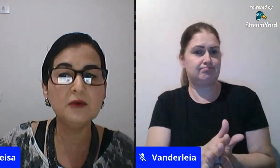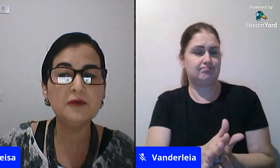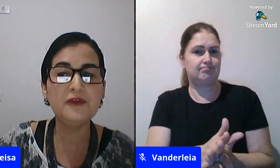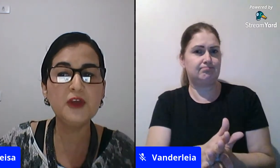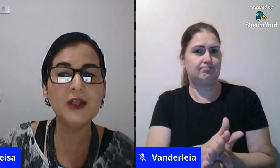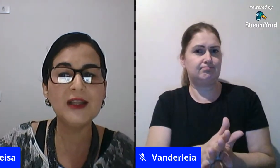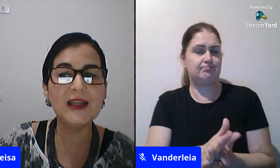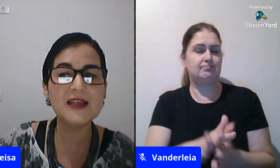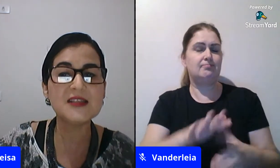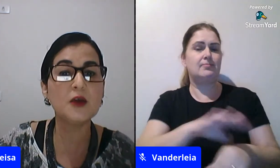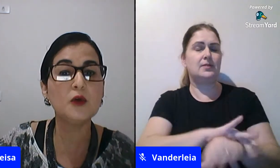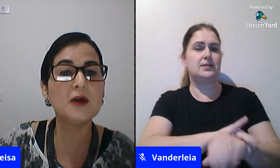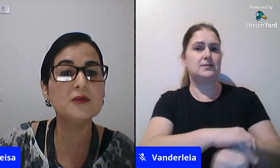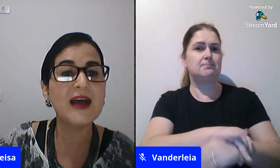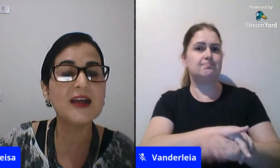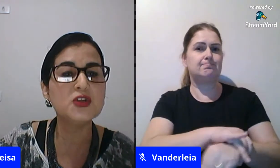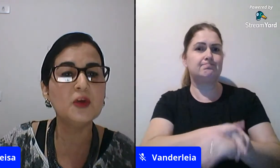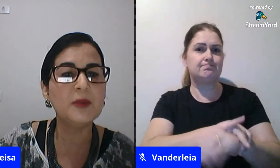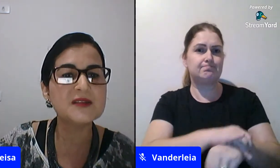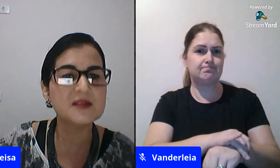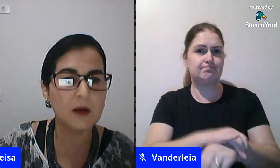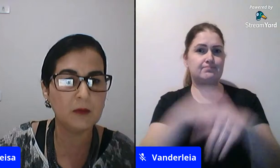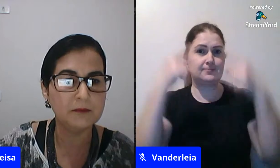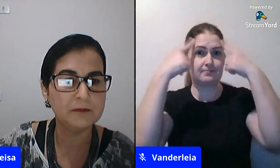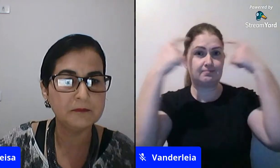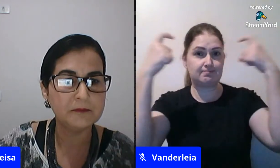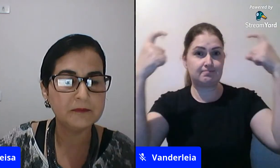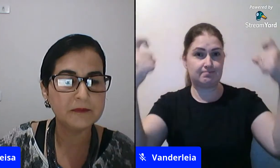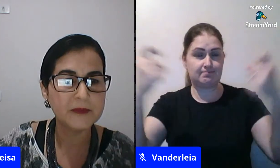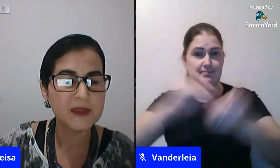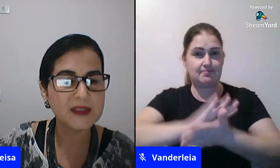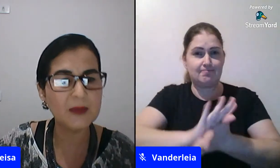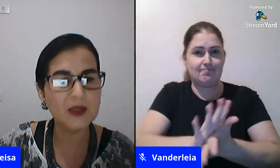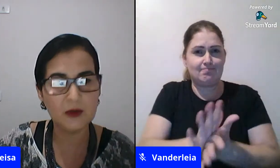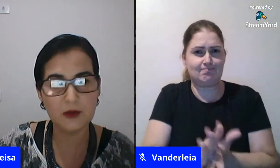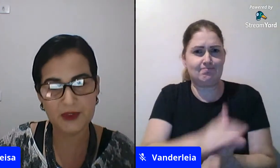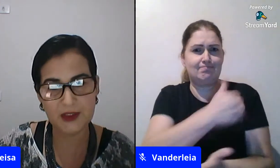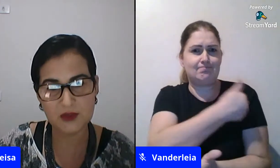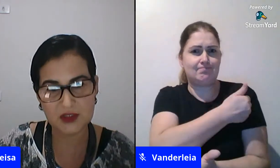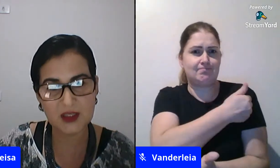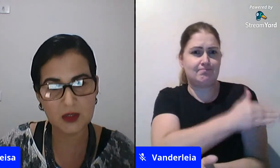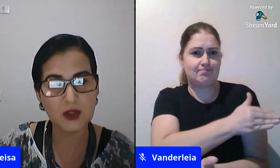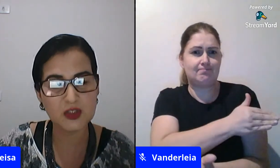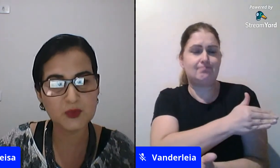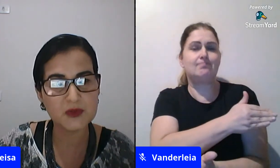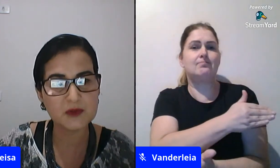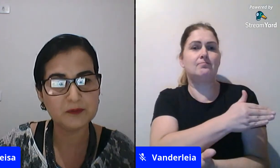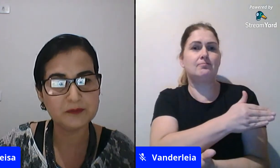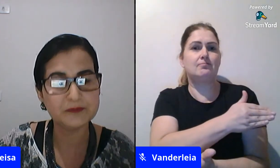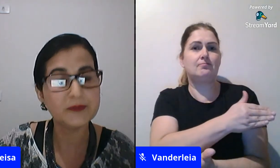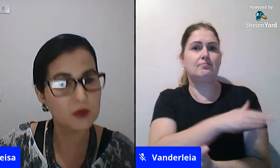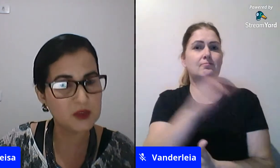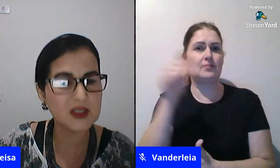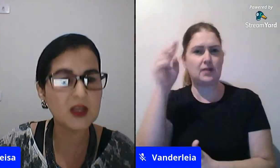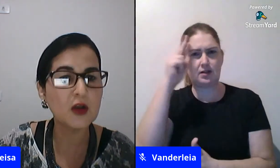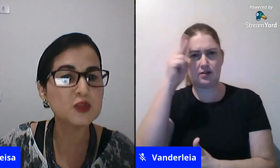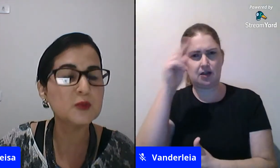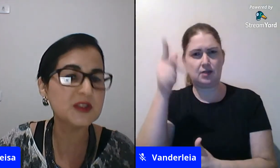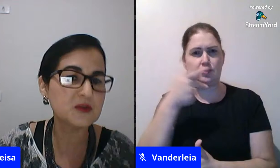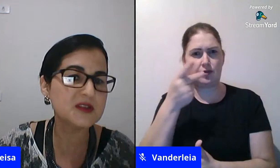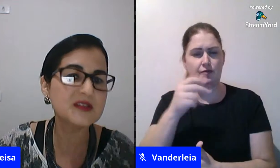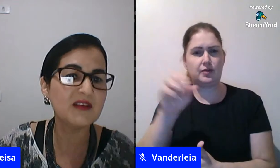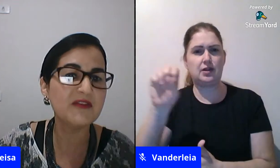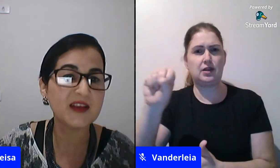exploração, violência, crueldade e opressão. Sabe aquilo que eu falei dos estereótipos? Os